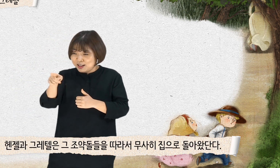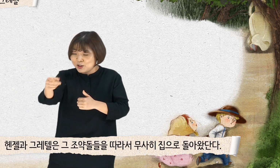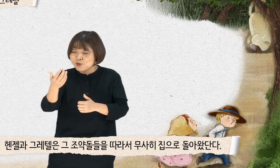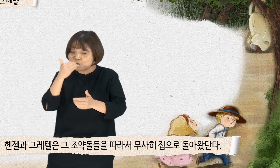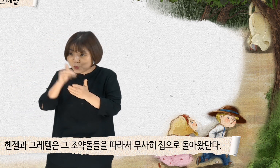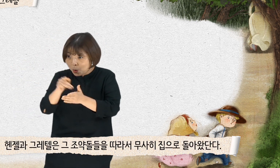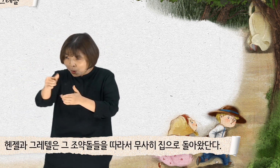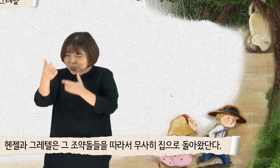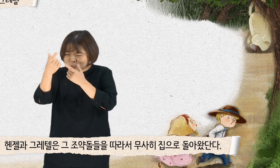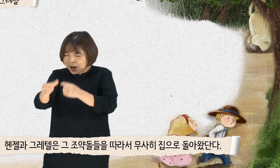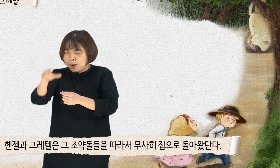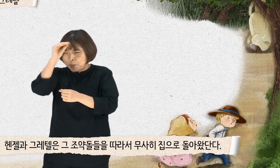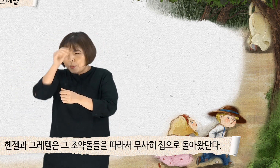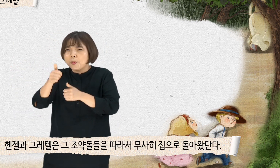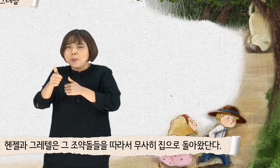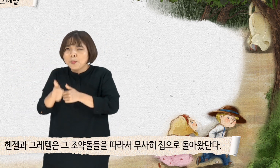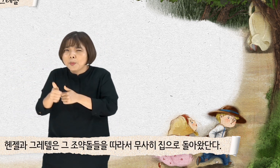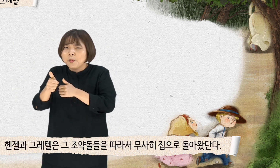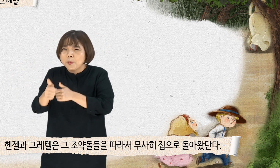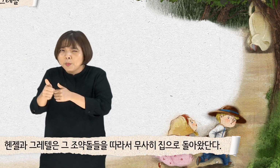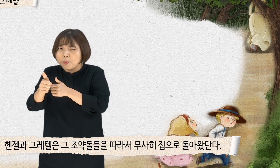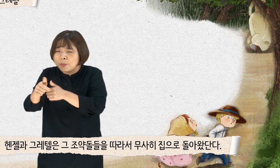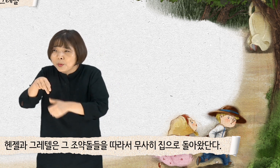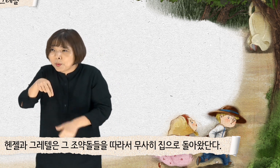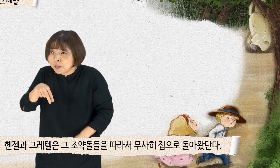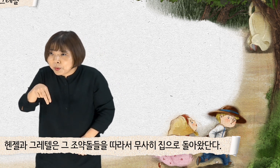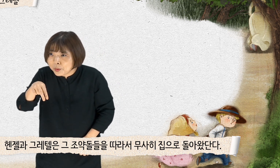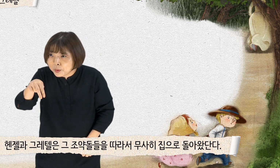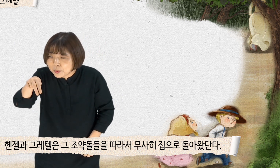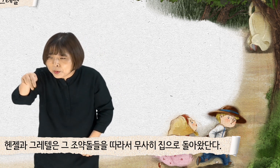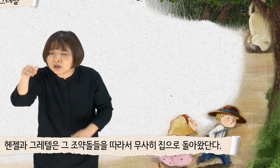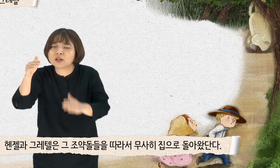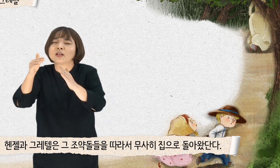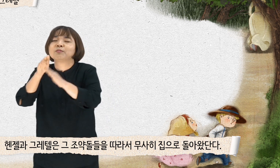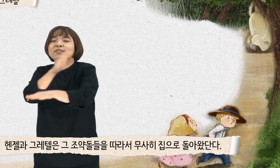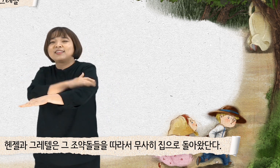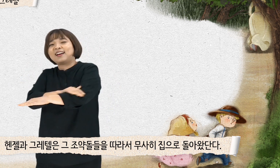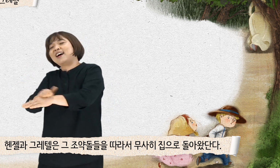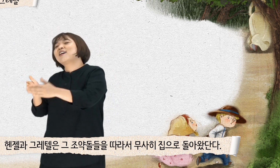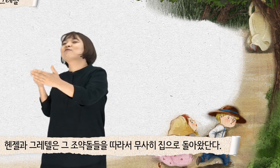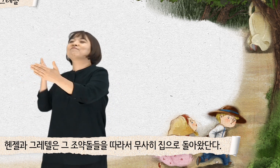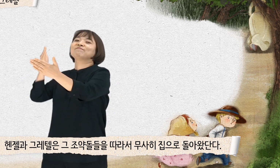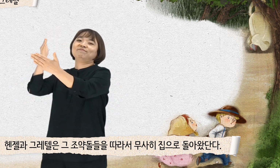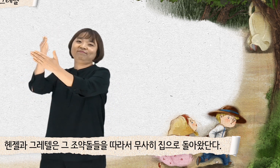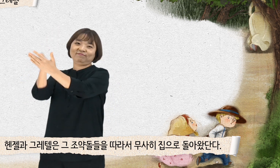핸젤과 그레텔은 그 조약돌들을 따라서 무사히 집으로 돌아왔단다.